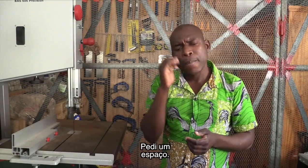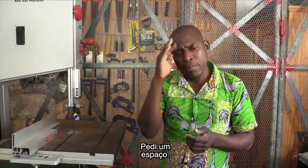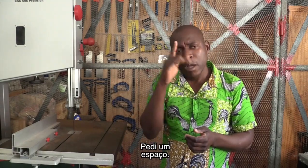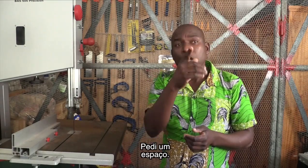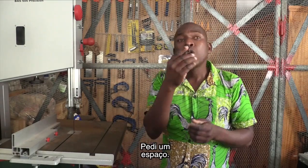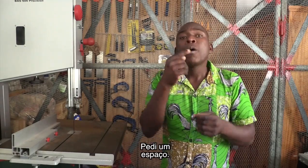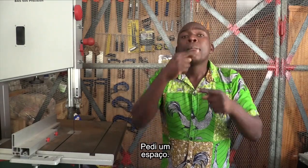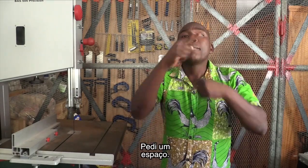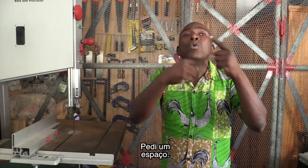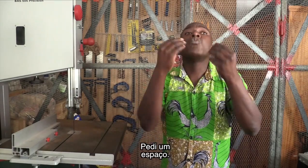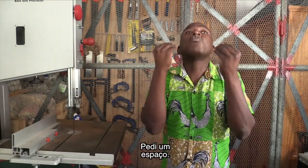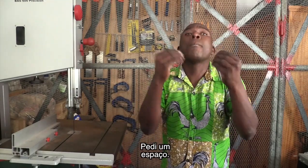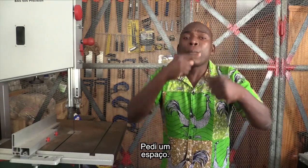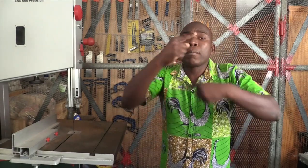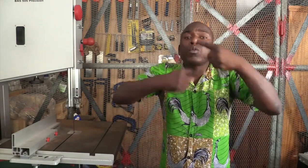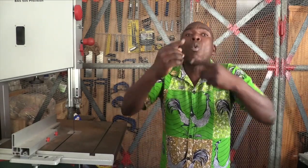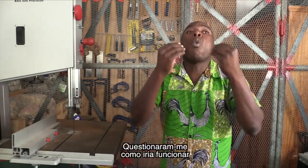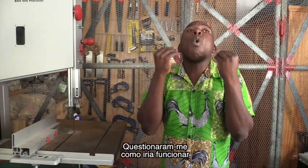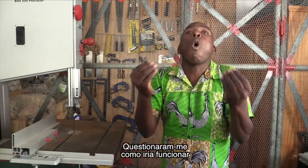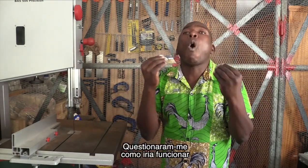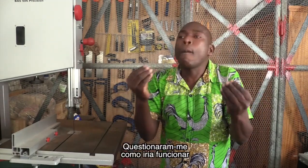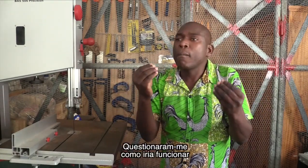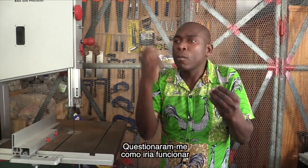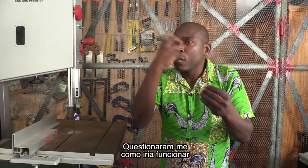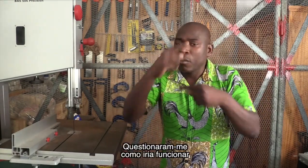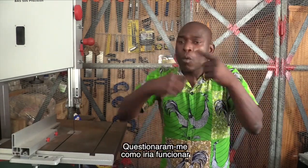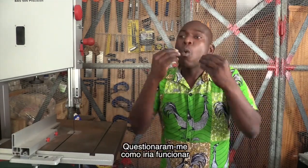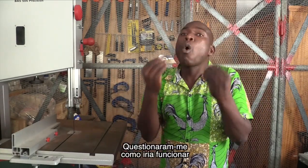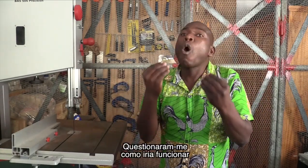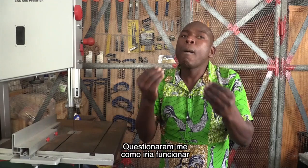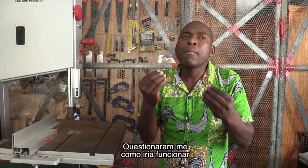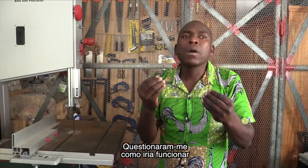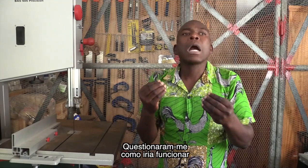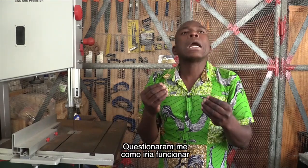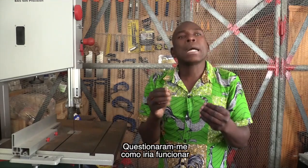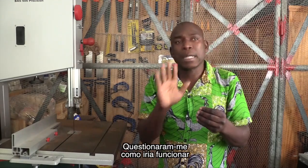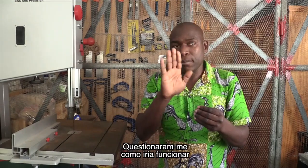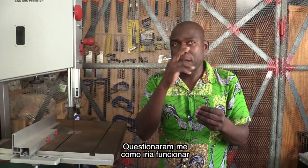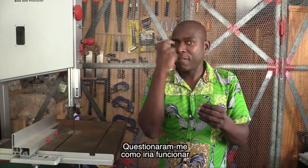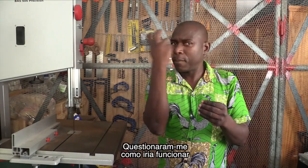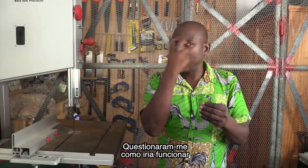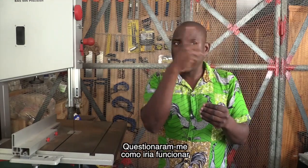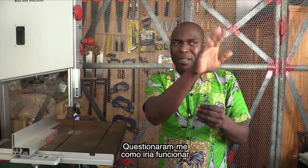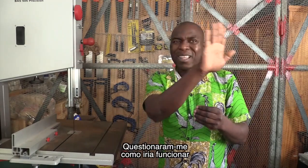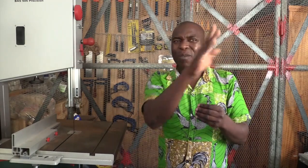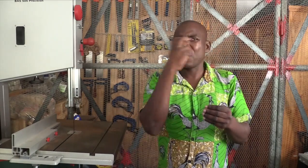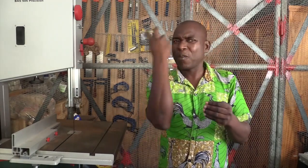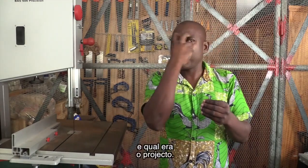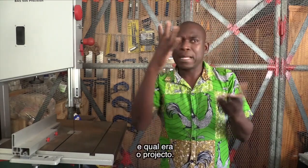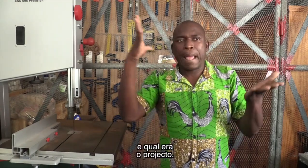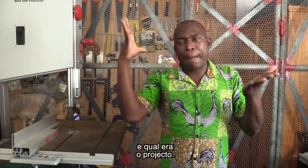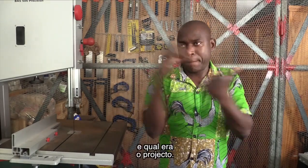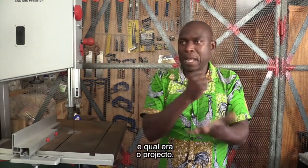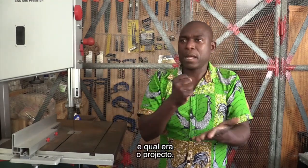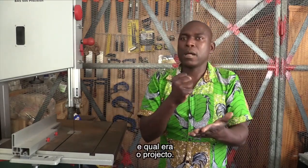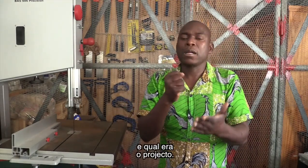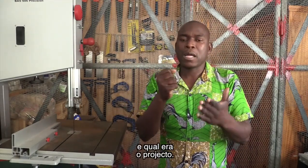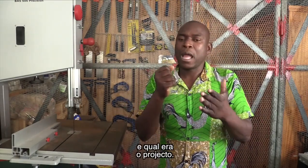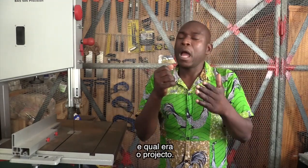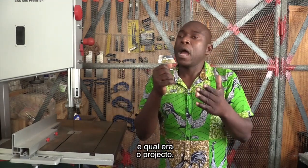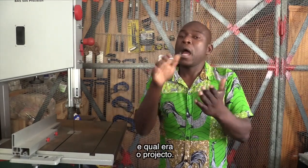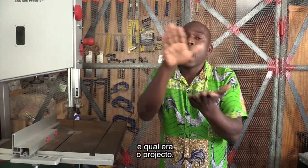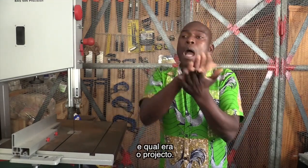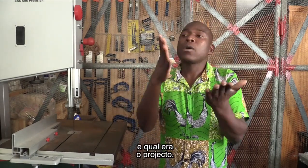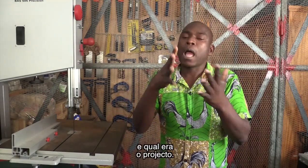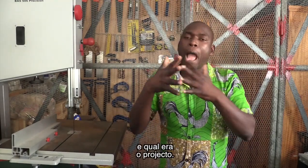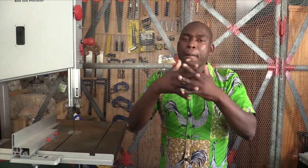Pediu um espaço Pedi espaço Questionaram como iria funcionar E qual era o